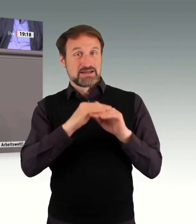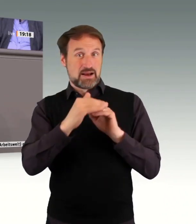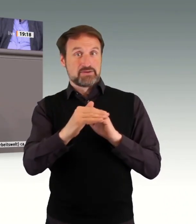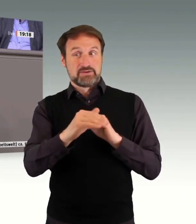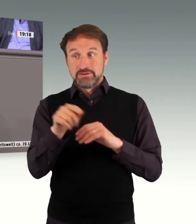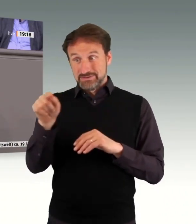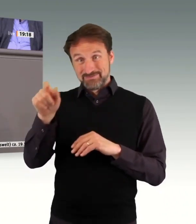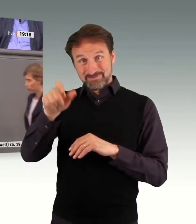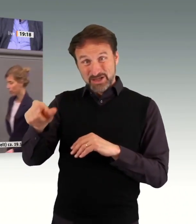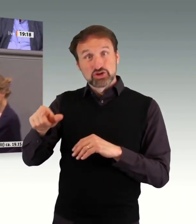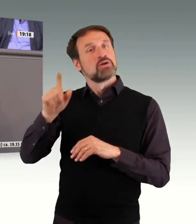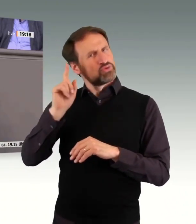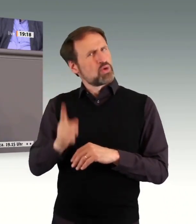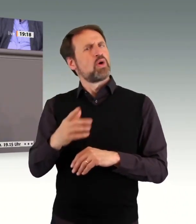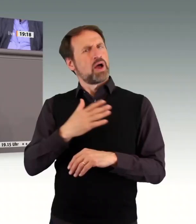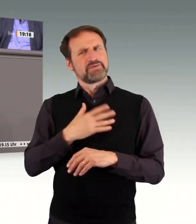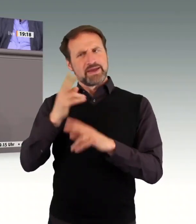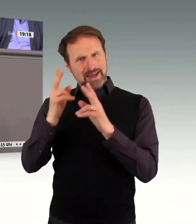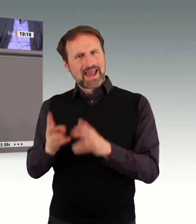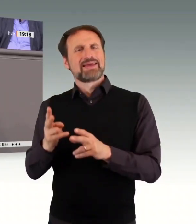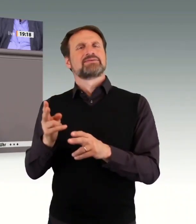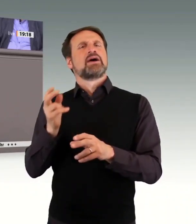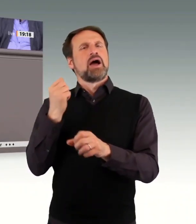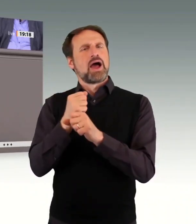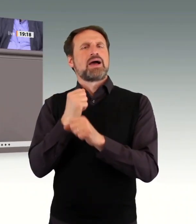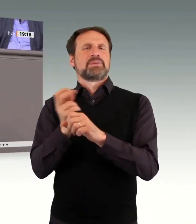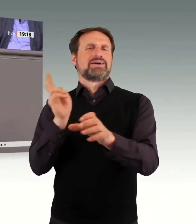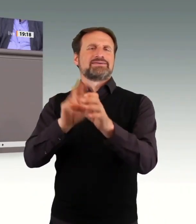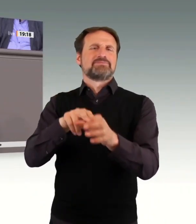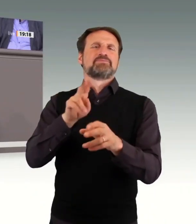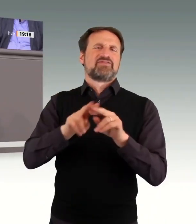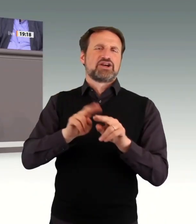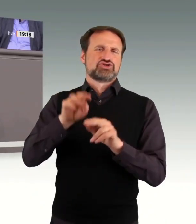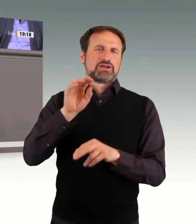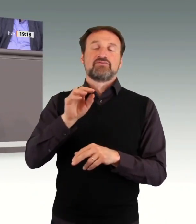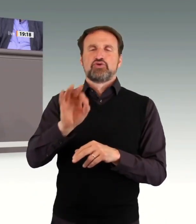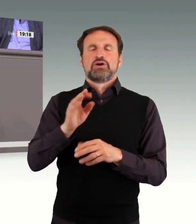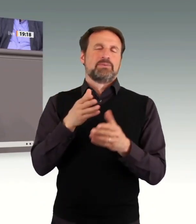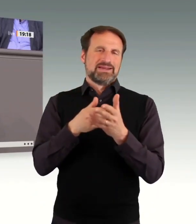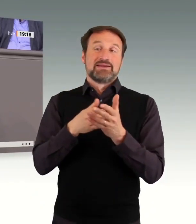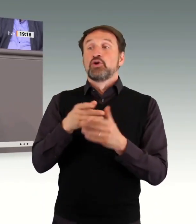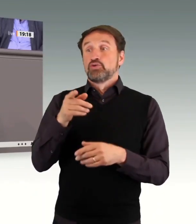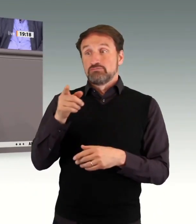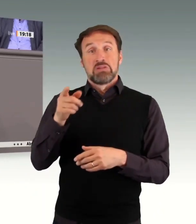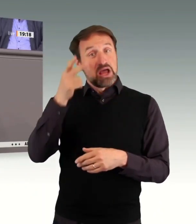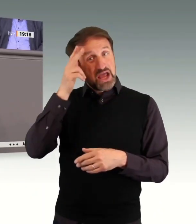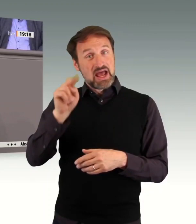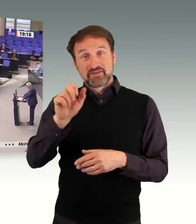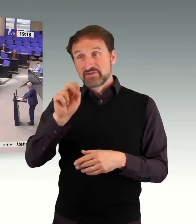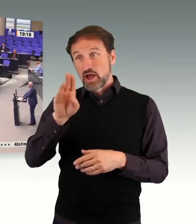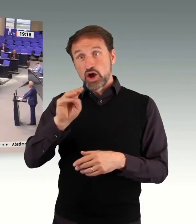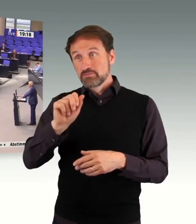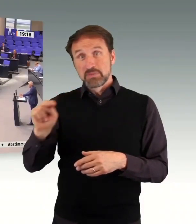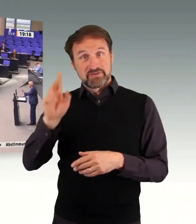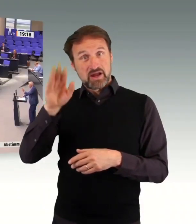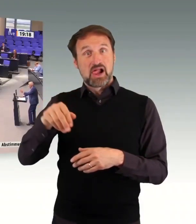auch in einer Werkstatt zu arbeiten. ich bin sicher, dass Herr Laumann als Arbeitsminister das so weiterführen will. Das ist einfach so, meine Damen und Herren.